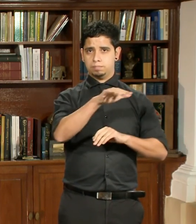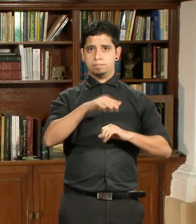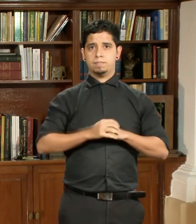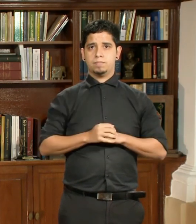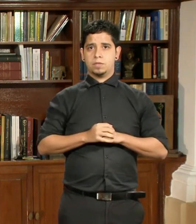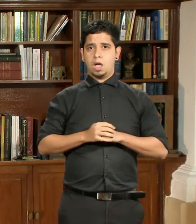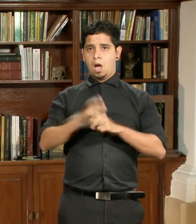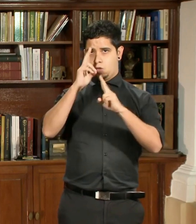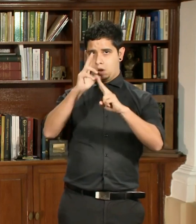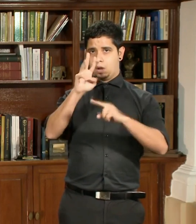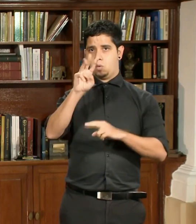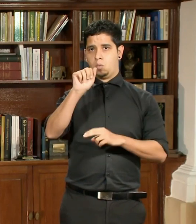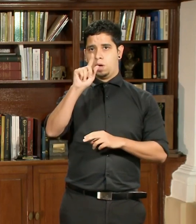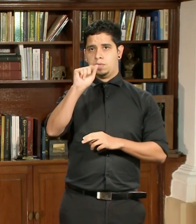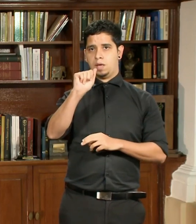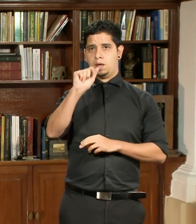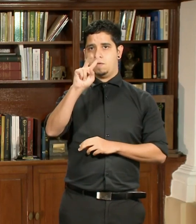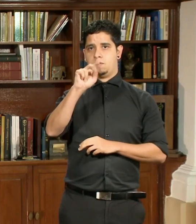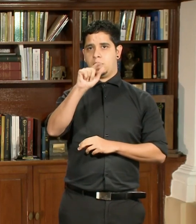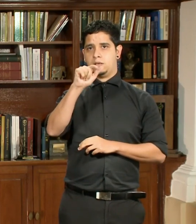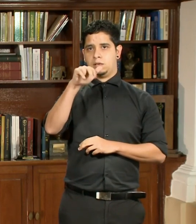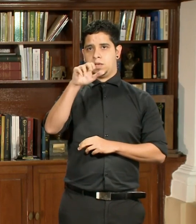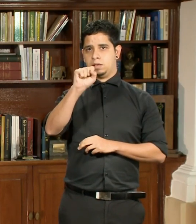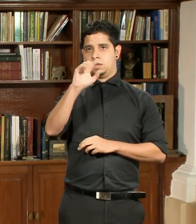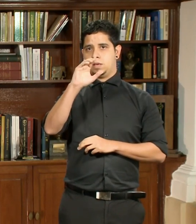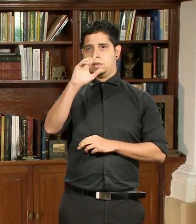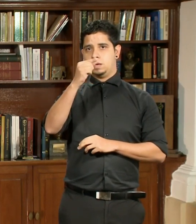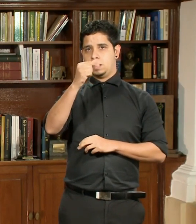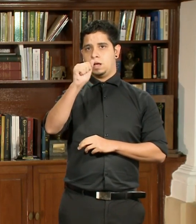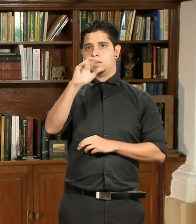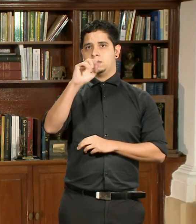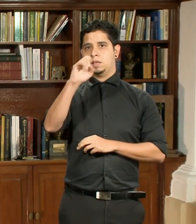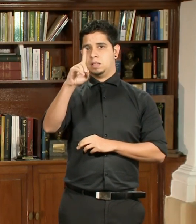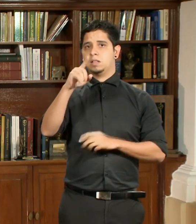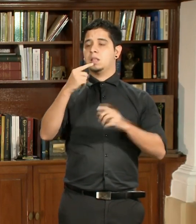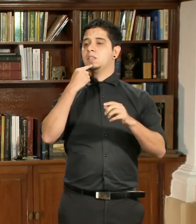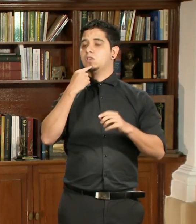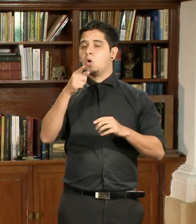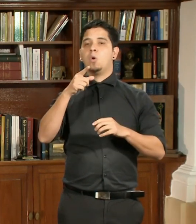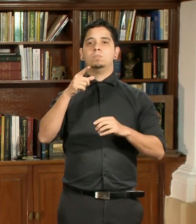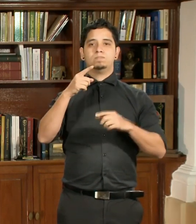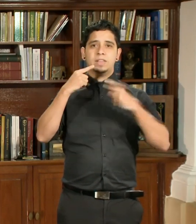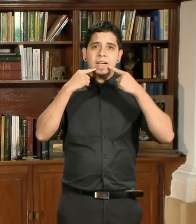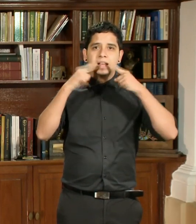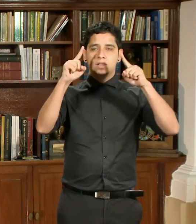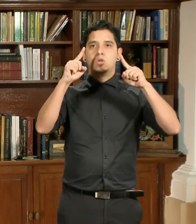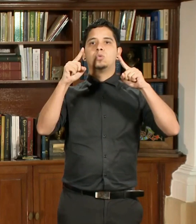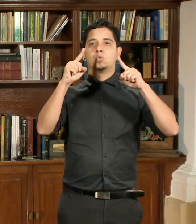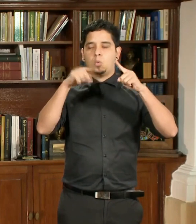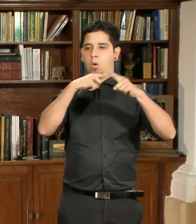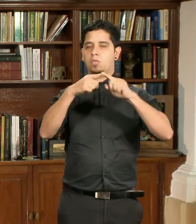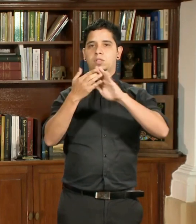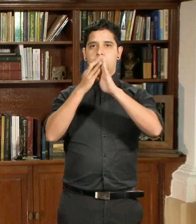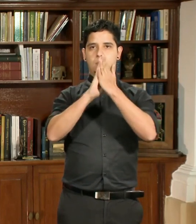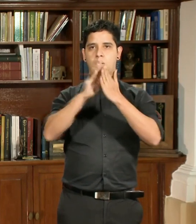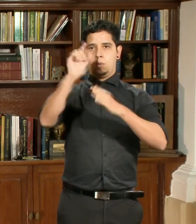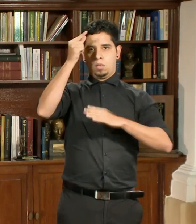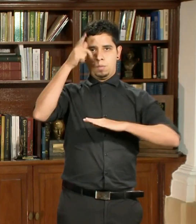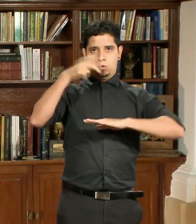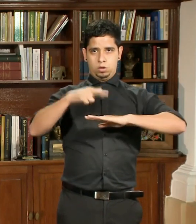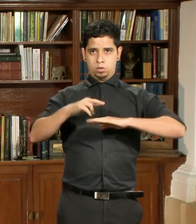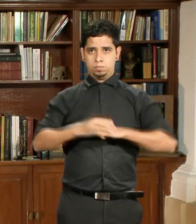Wanda Vásquez Garcet, le deseo el mayor de los éxitos como gobernadora de Puerto Rico. Siempre estaré